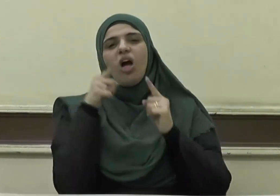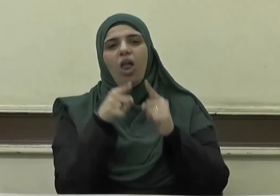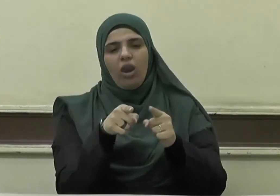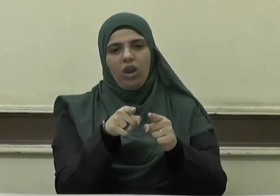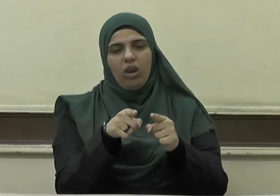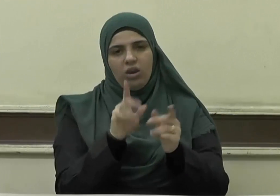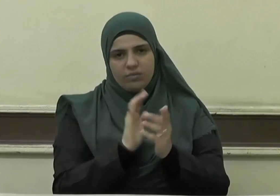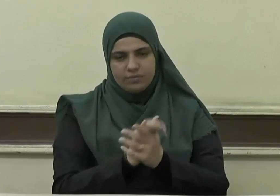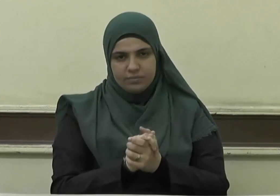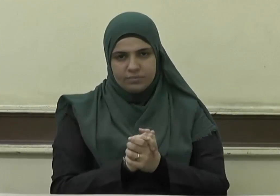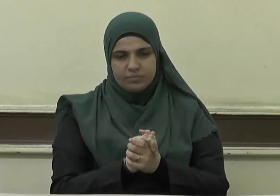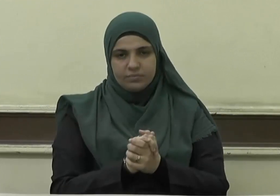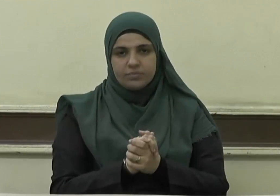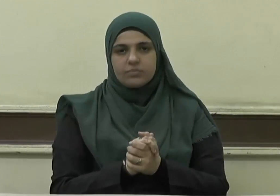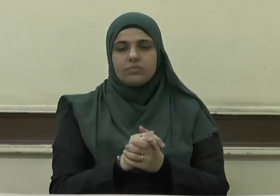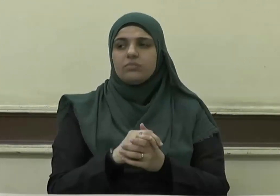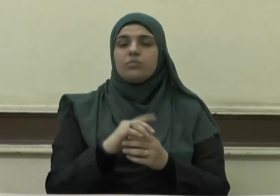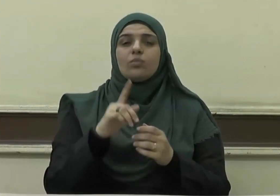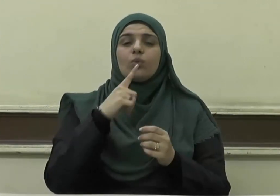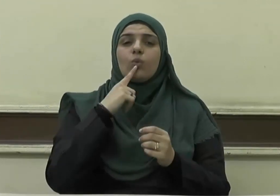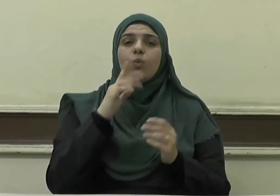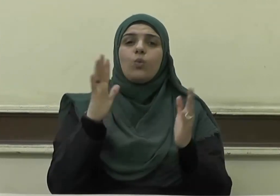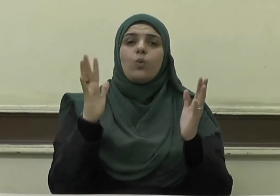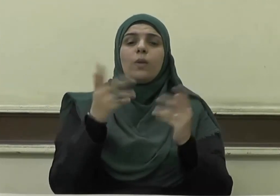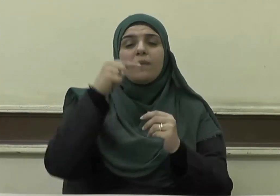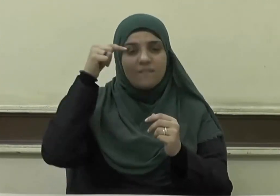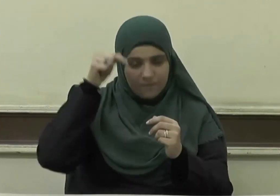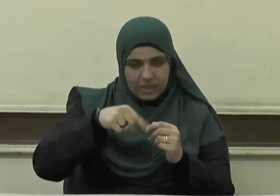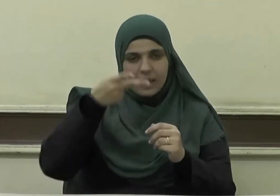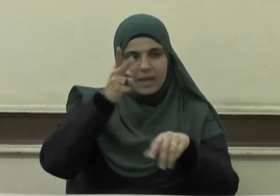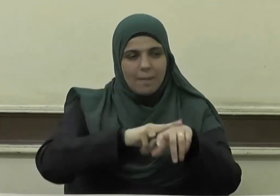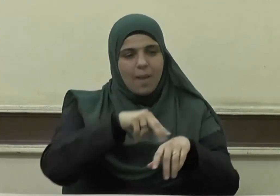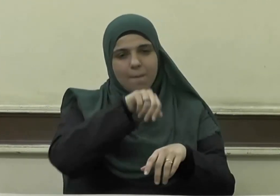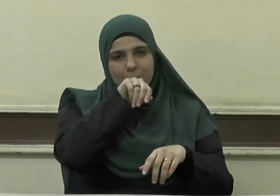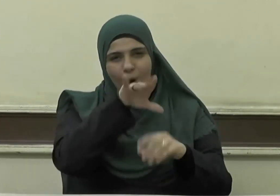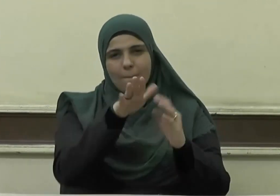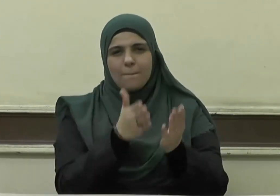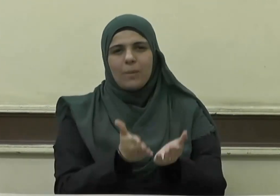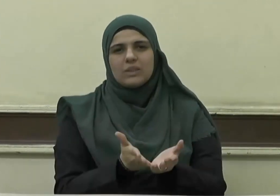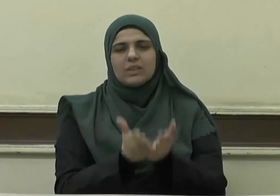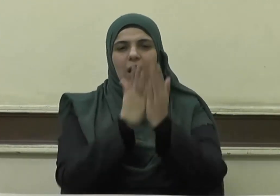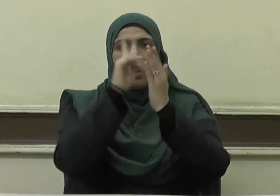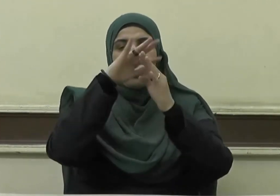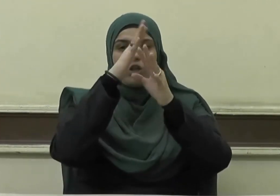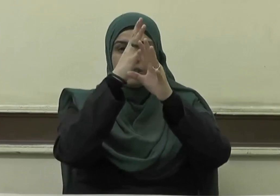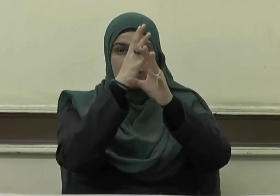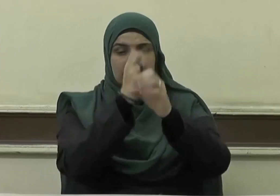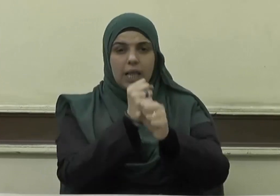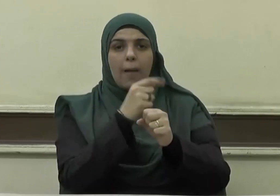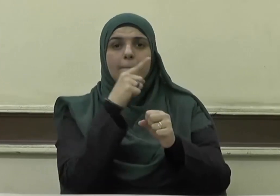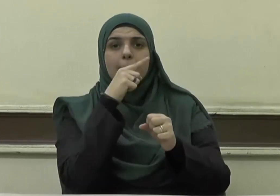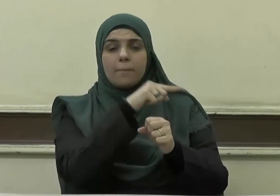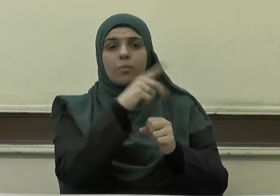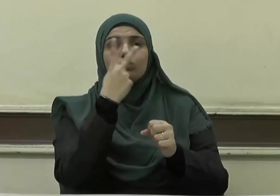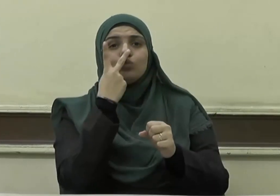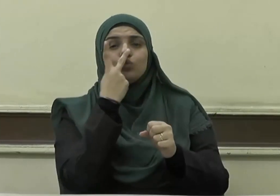ولنا في رسول الله صلى الله عليه وسلم القدوة